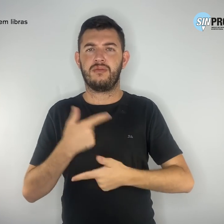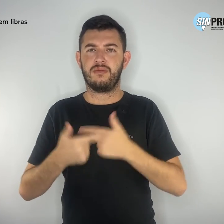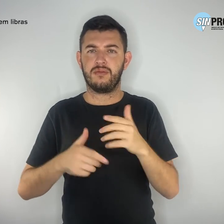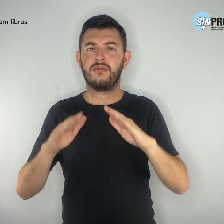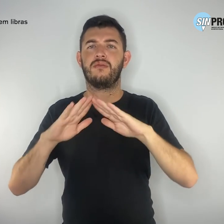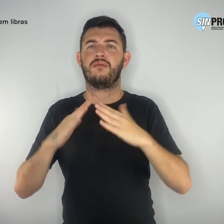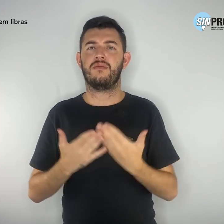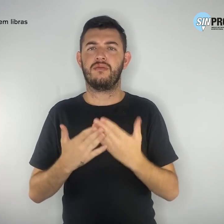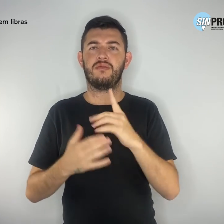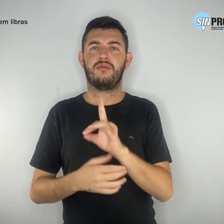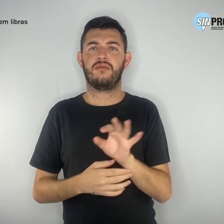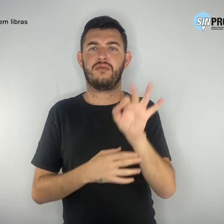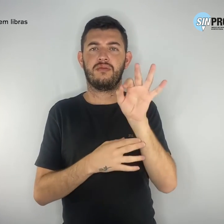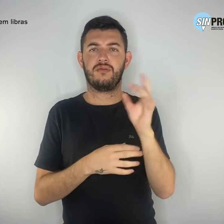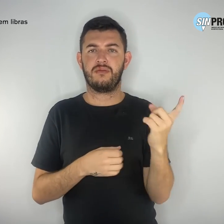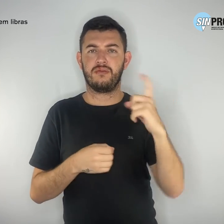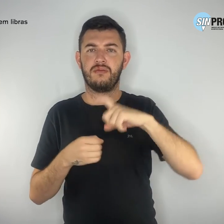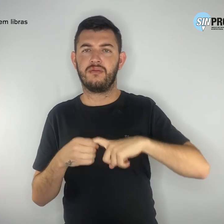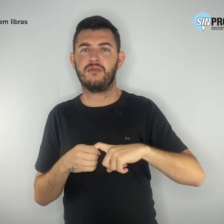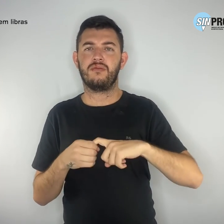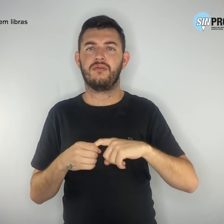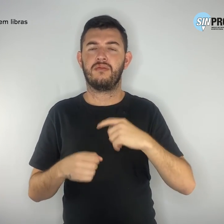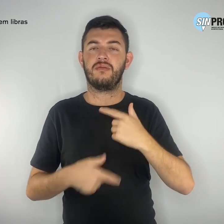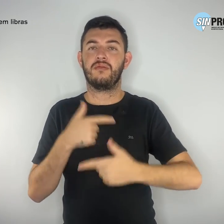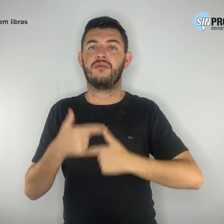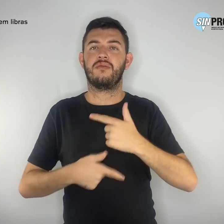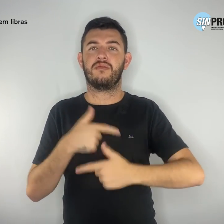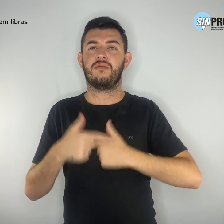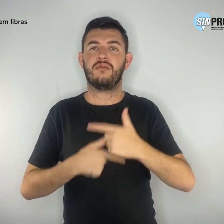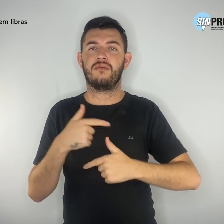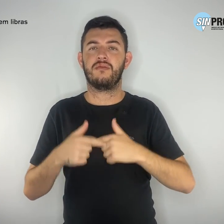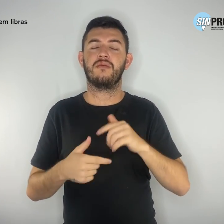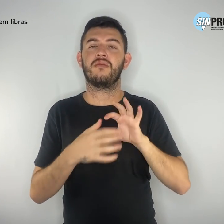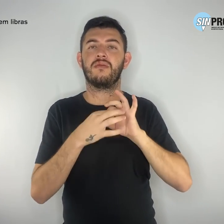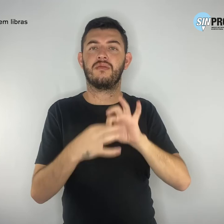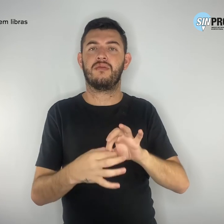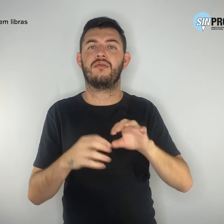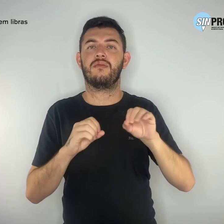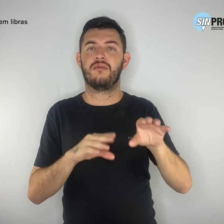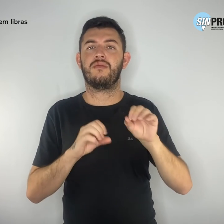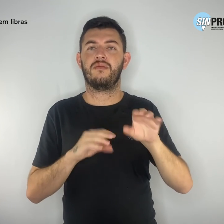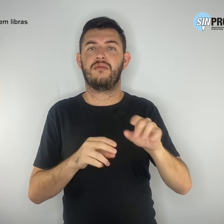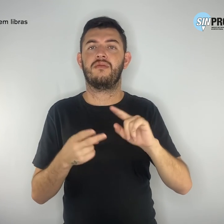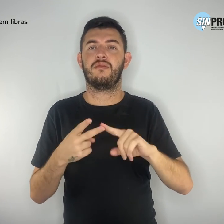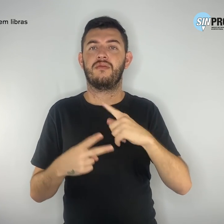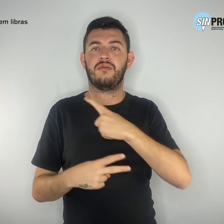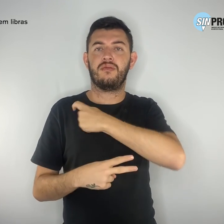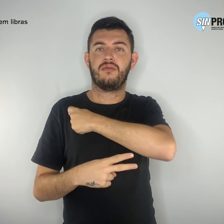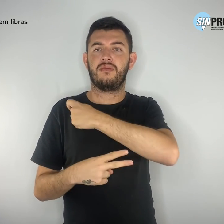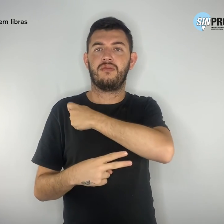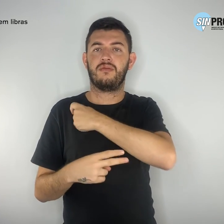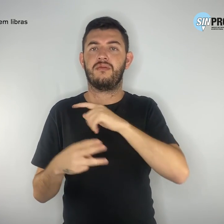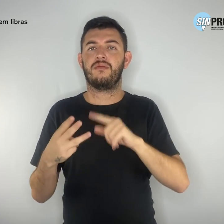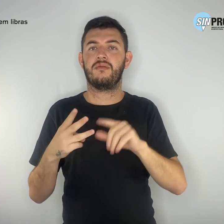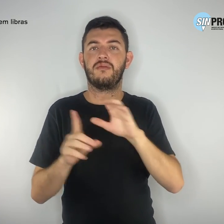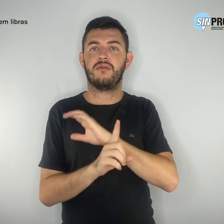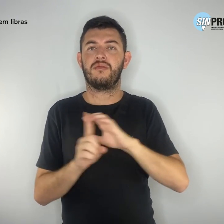forem devolvidos aos trabalhadores da educação, estudantes e comunidade escolar,